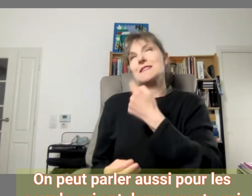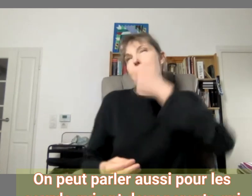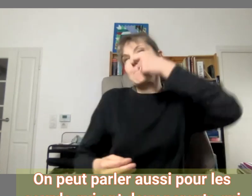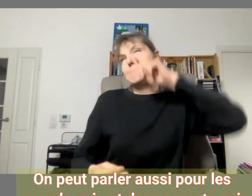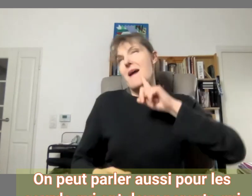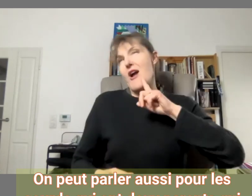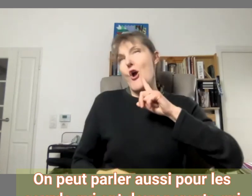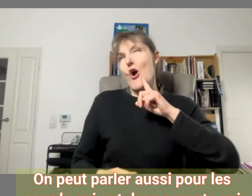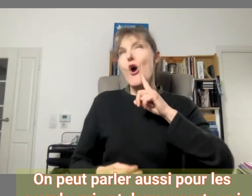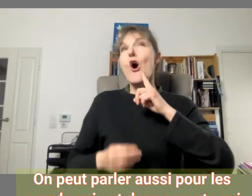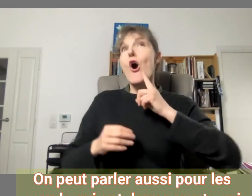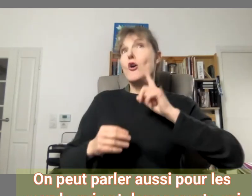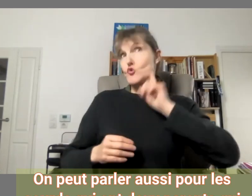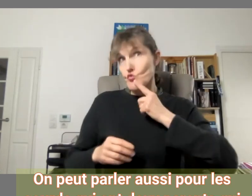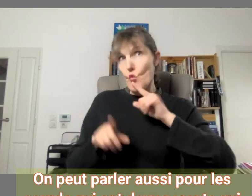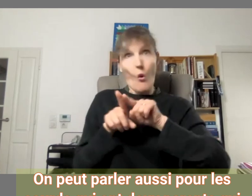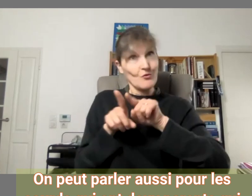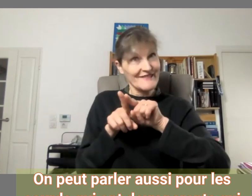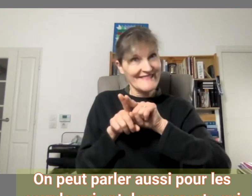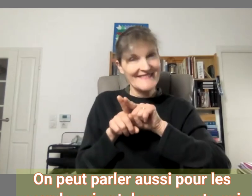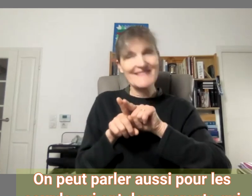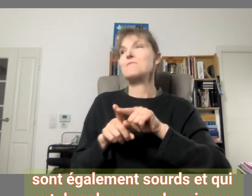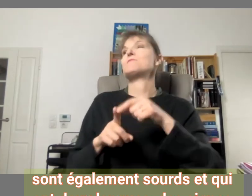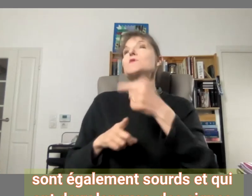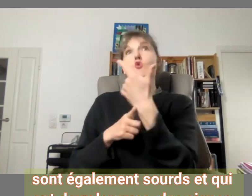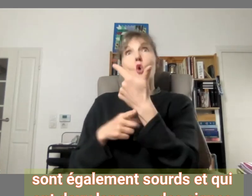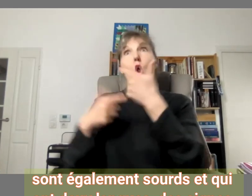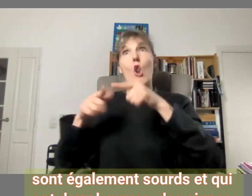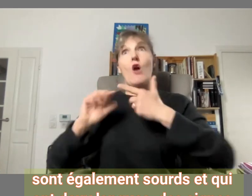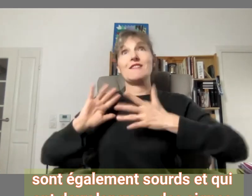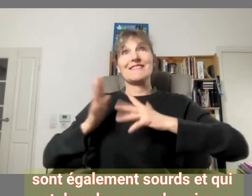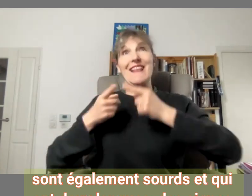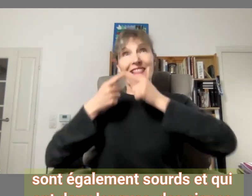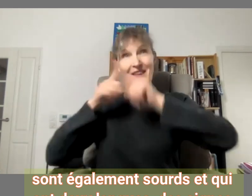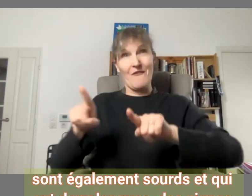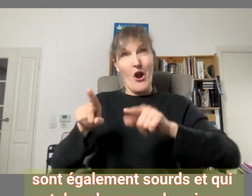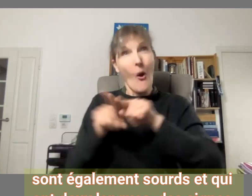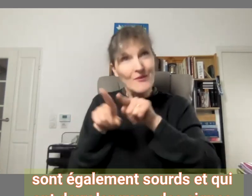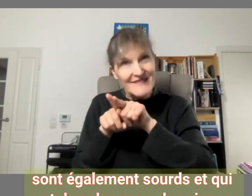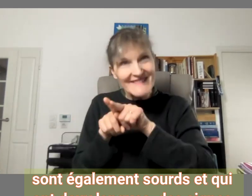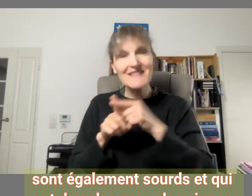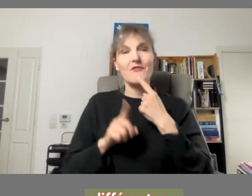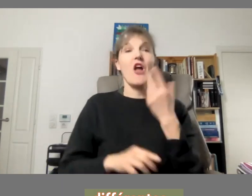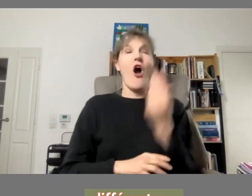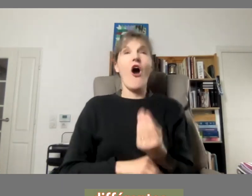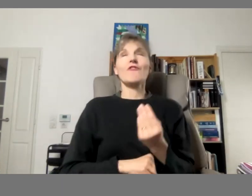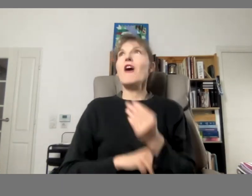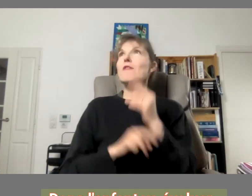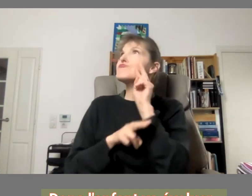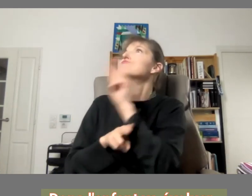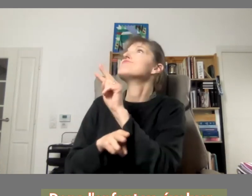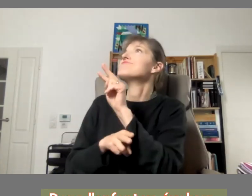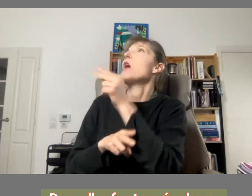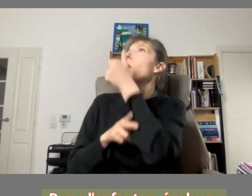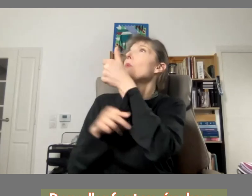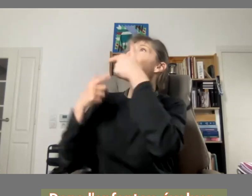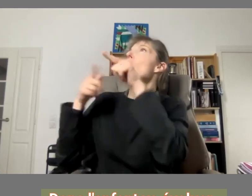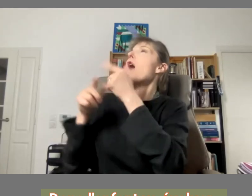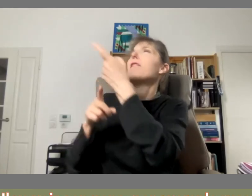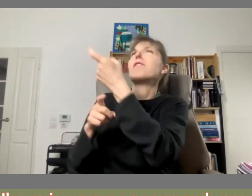parler aussi pour les sourds qui ont deux parents qui sont également sourds et qui ont deux langues des signes différentes donc l'enfant va évoluer il va